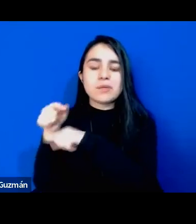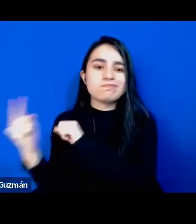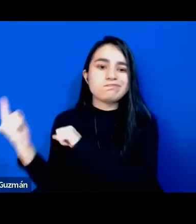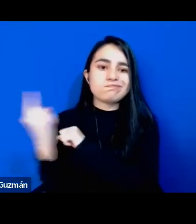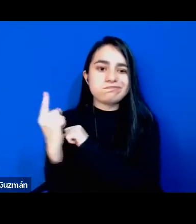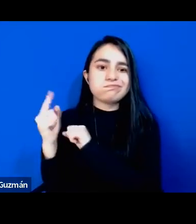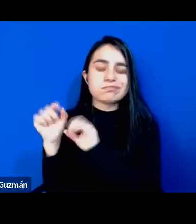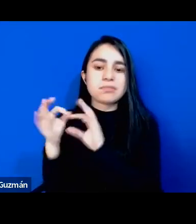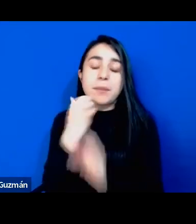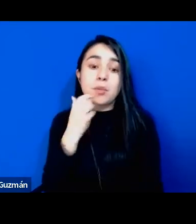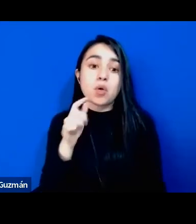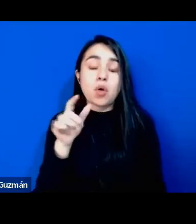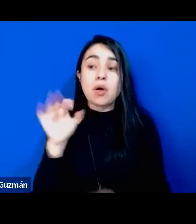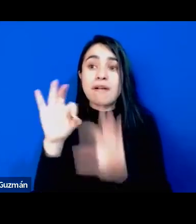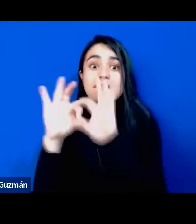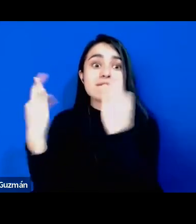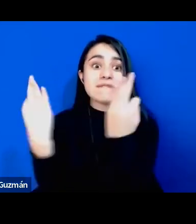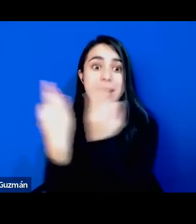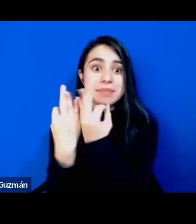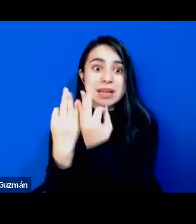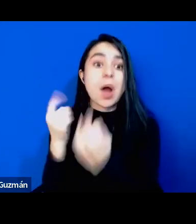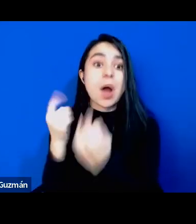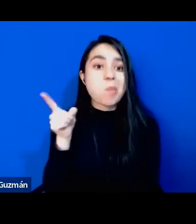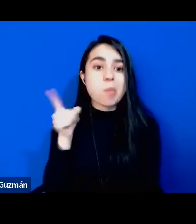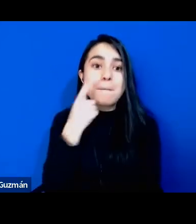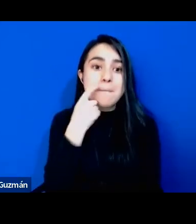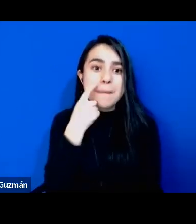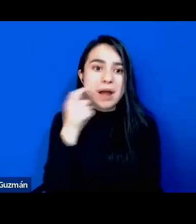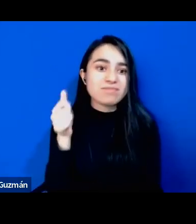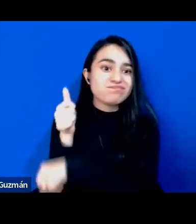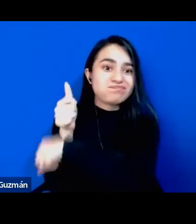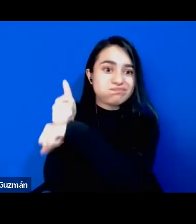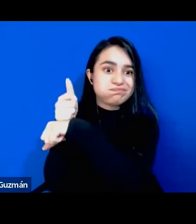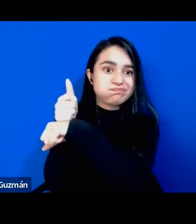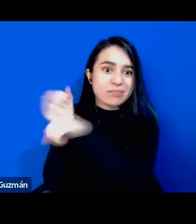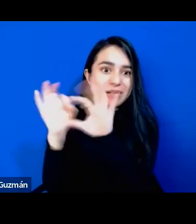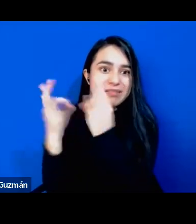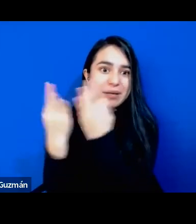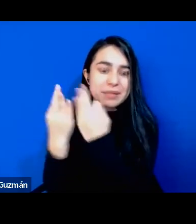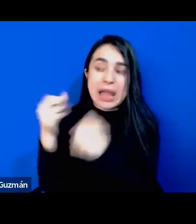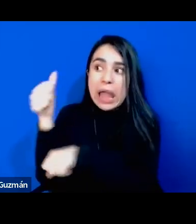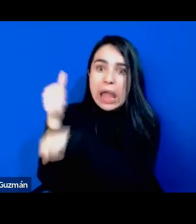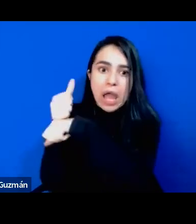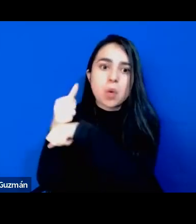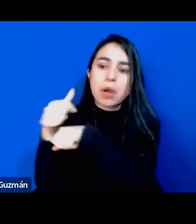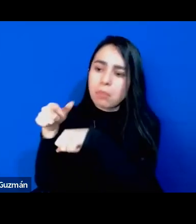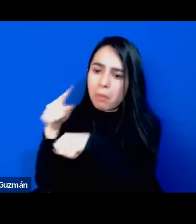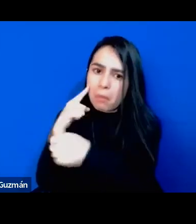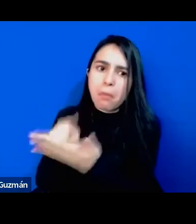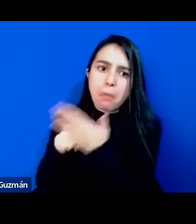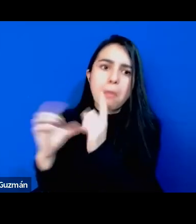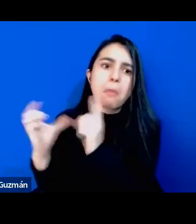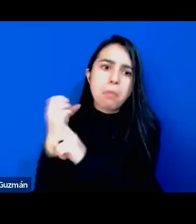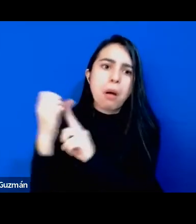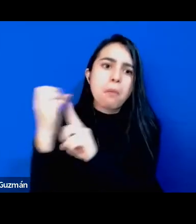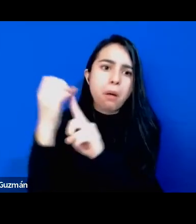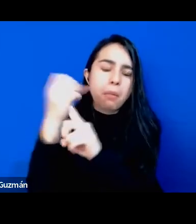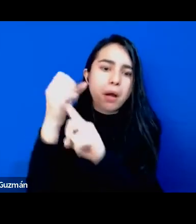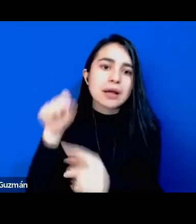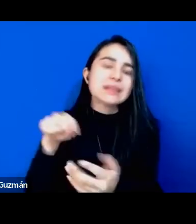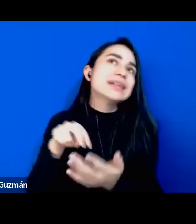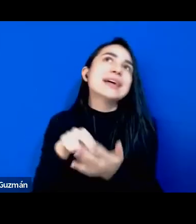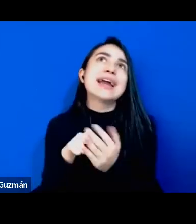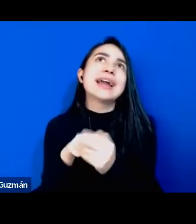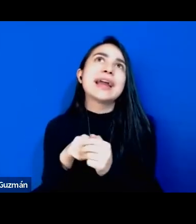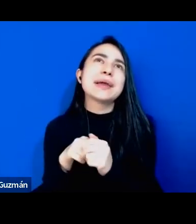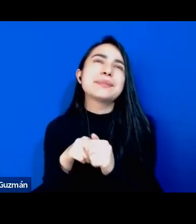familias que logran tener una presencia patriarcal de los padres permite ciertas cosas sobre todo no fracturar